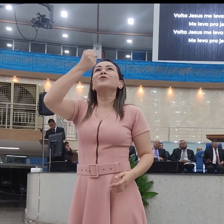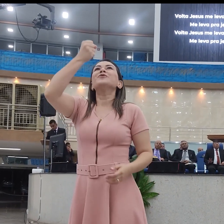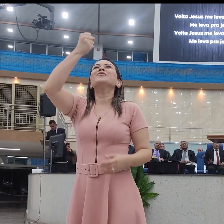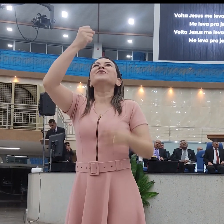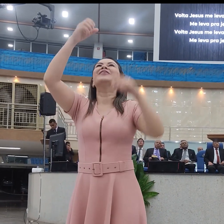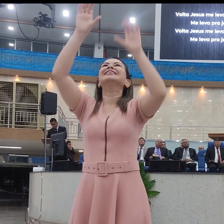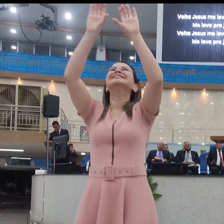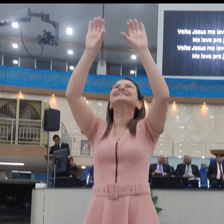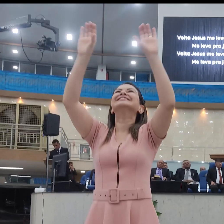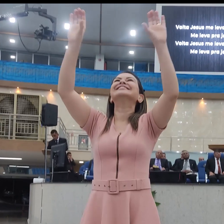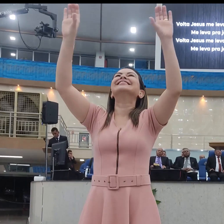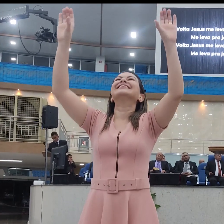voltando